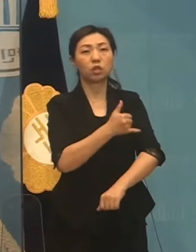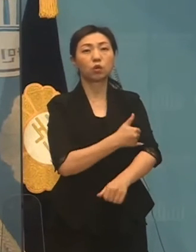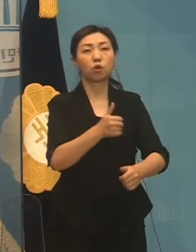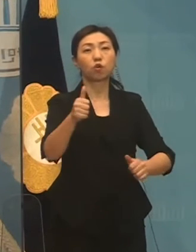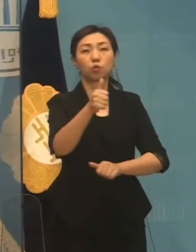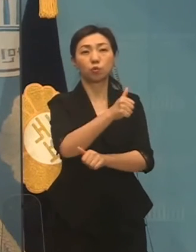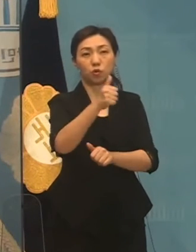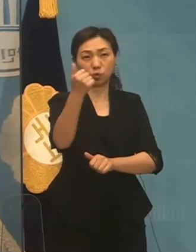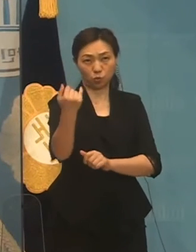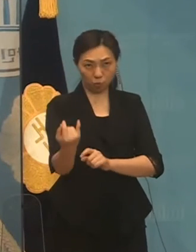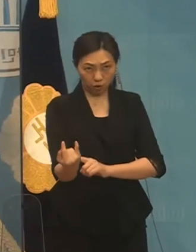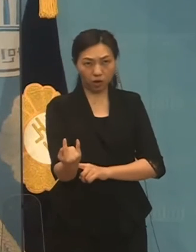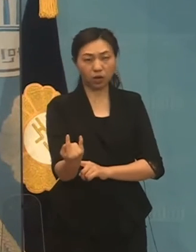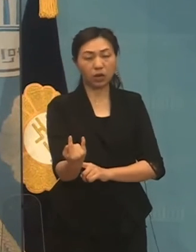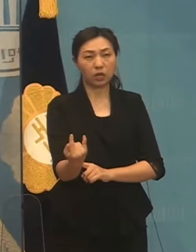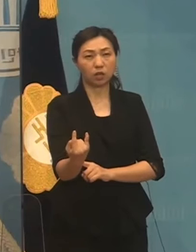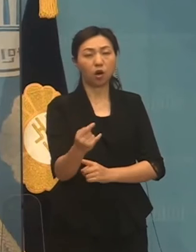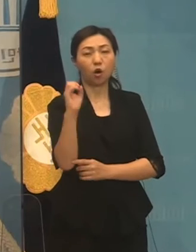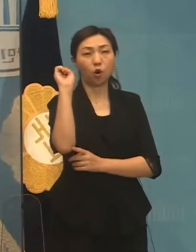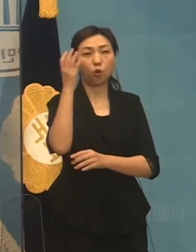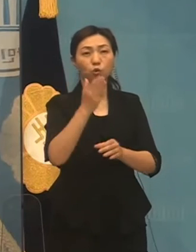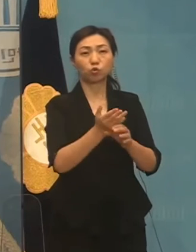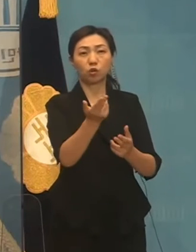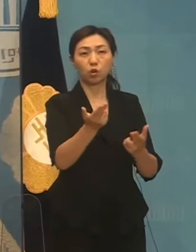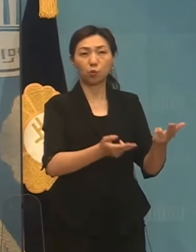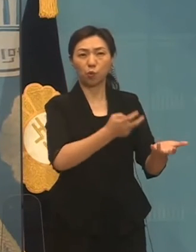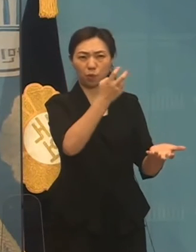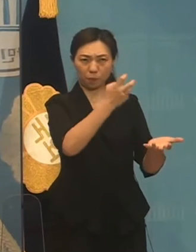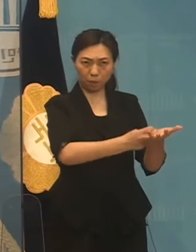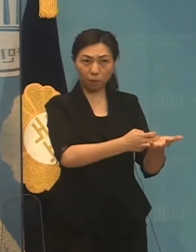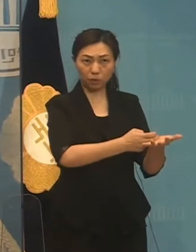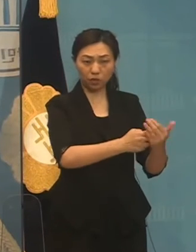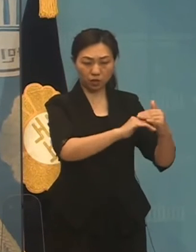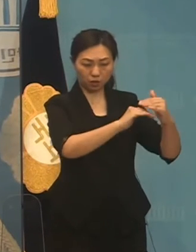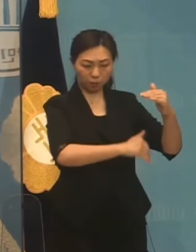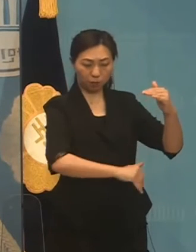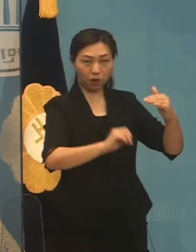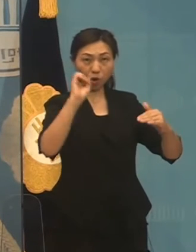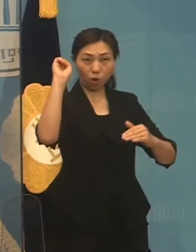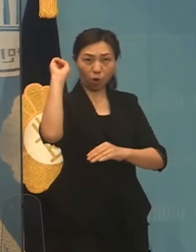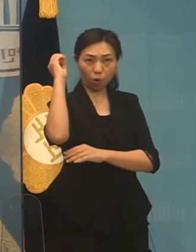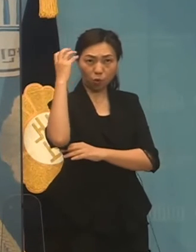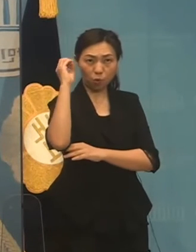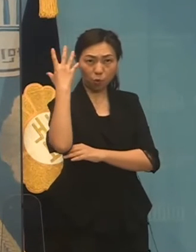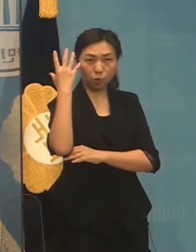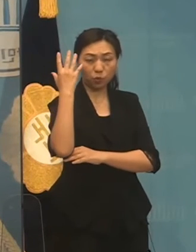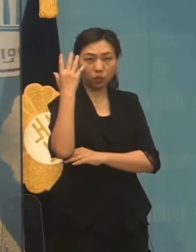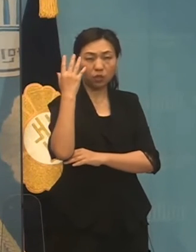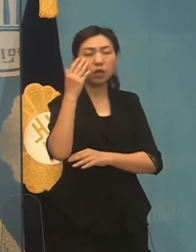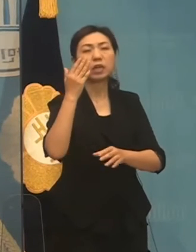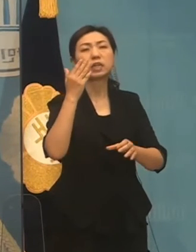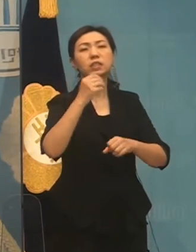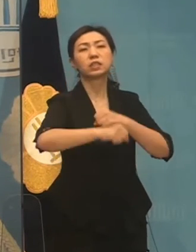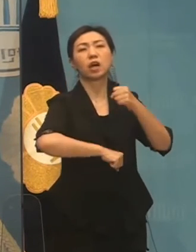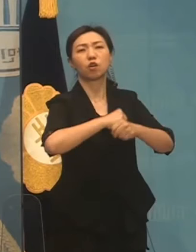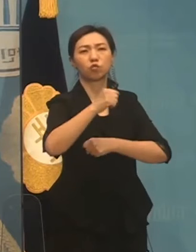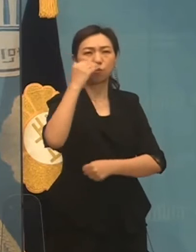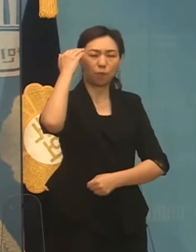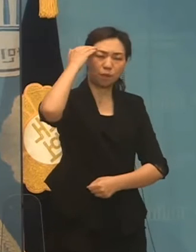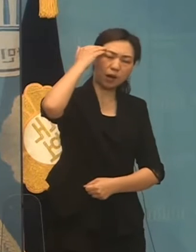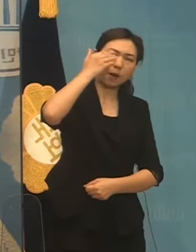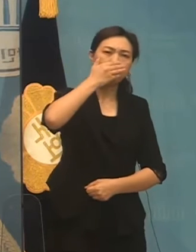국가인권위원회에서조차 언론중재법 개정안이 언론의 자유를 위축시킬 우려가 있다고